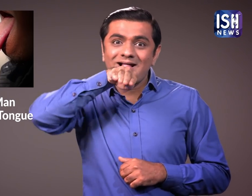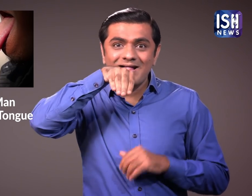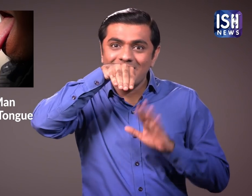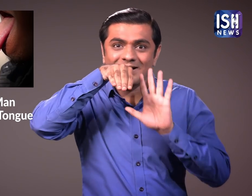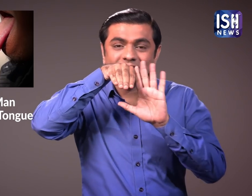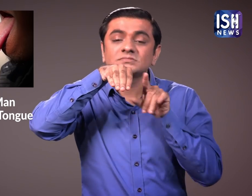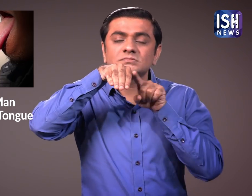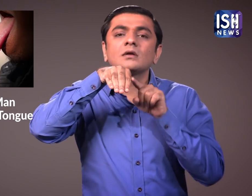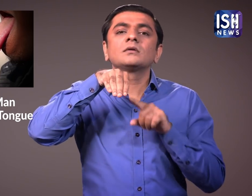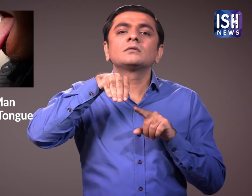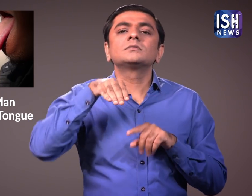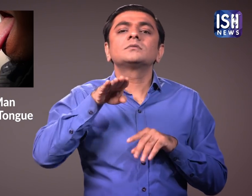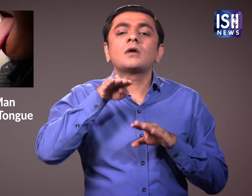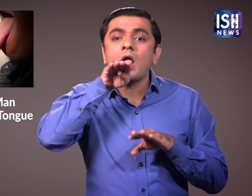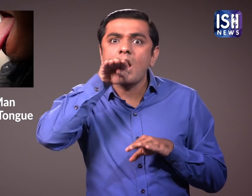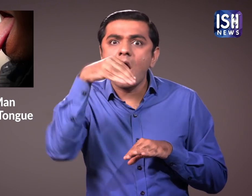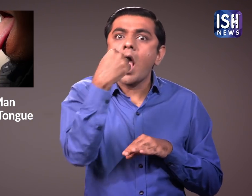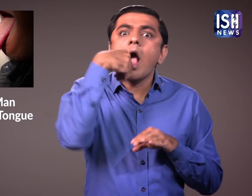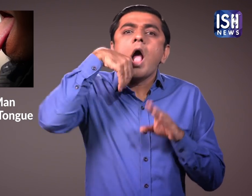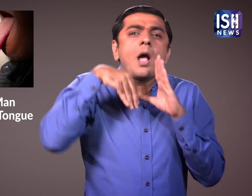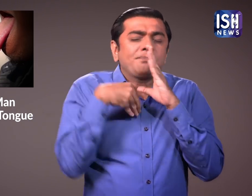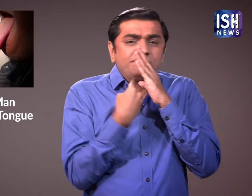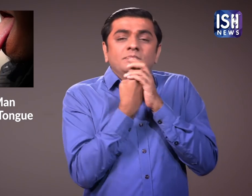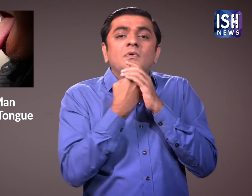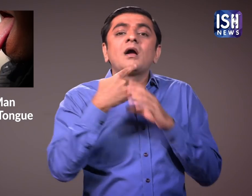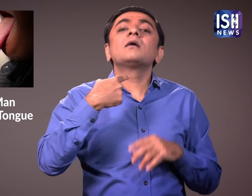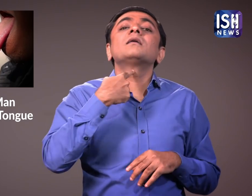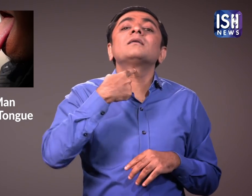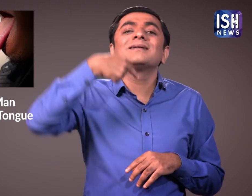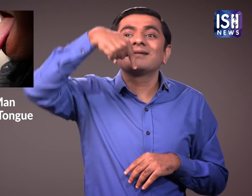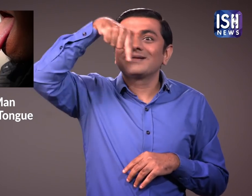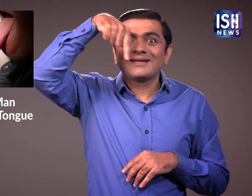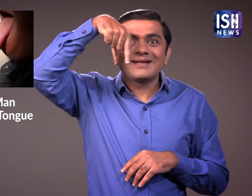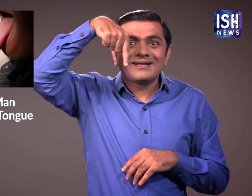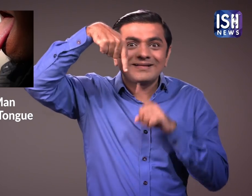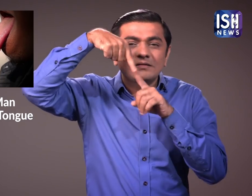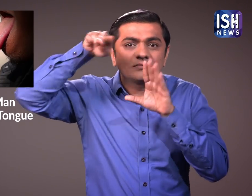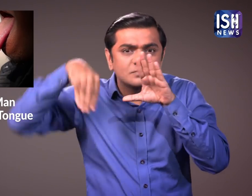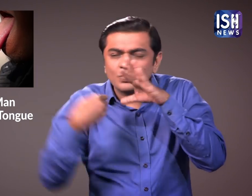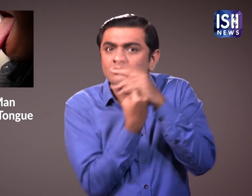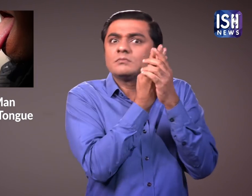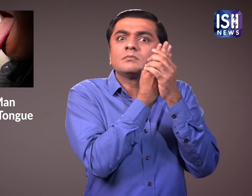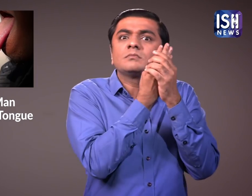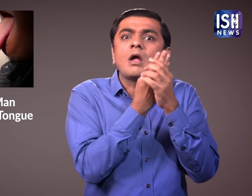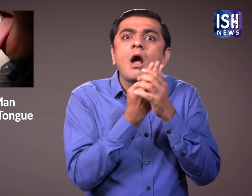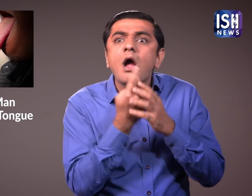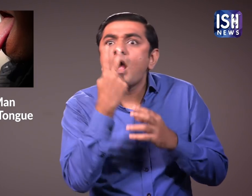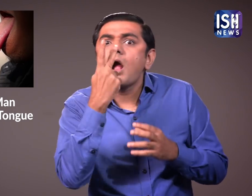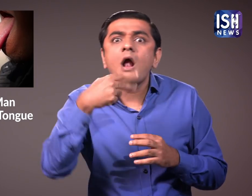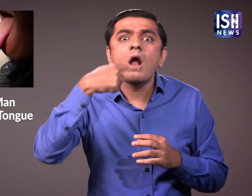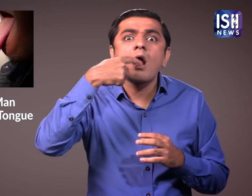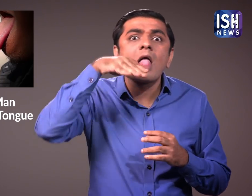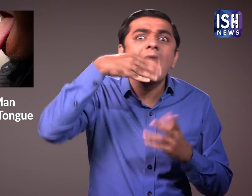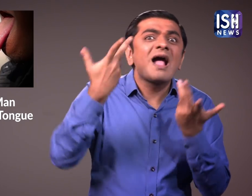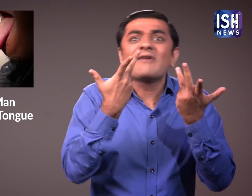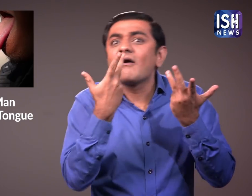वह अपनी जीप को अपनी नाक की गूह में चिपा सकता है और शरारत को अधरिश्य जीप कहता है.